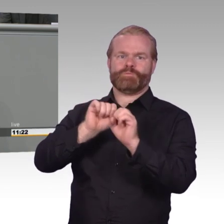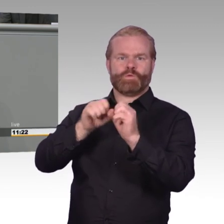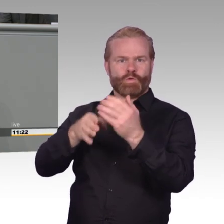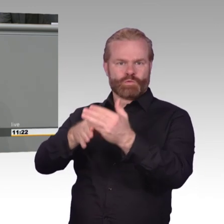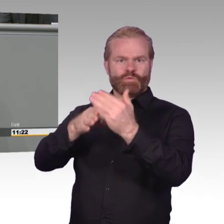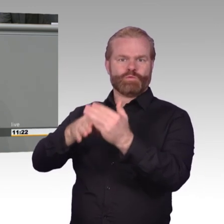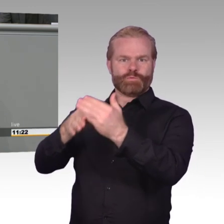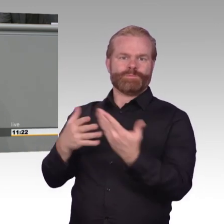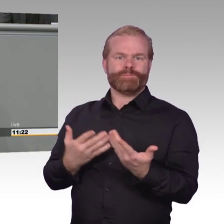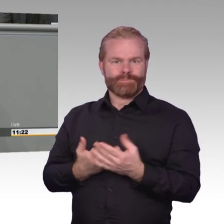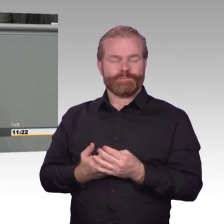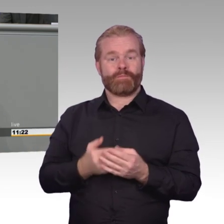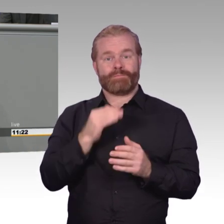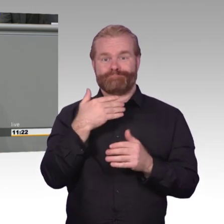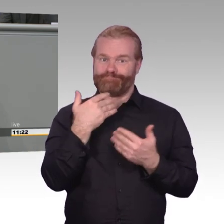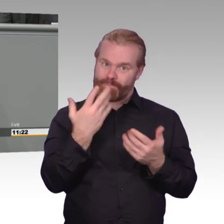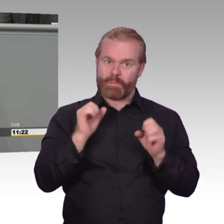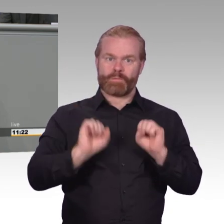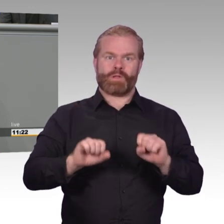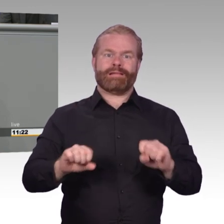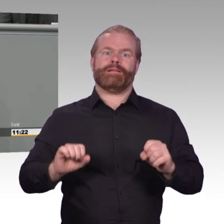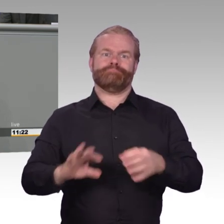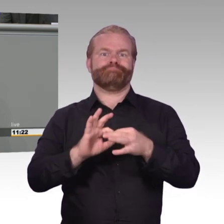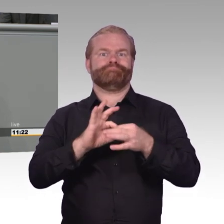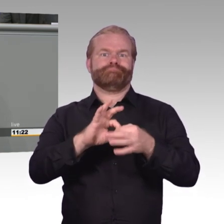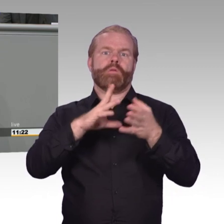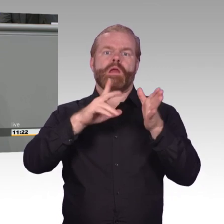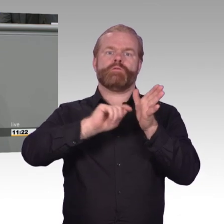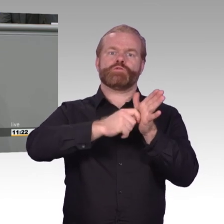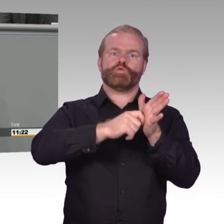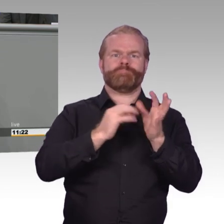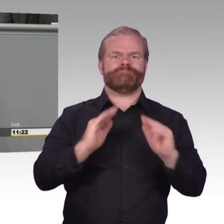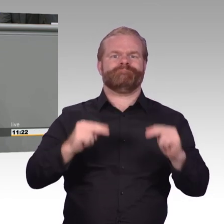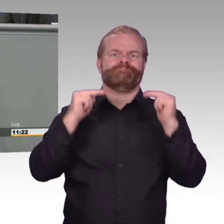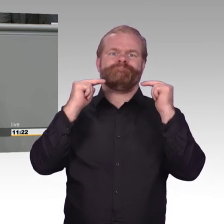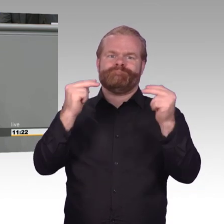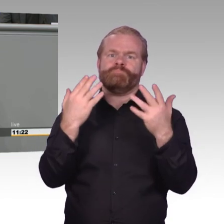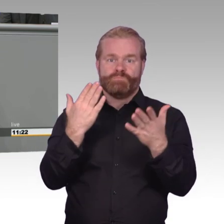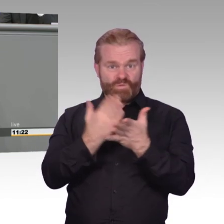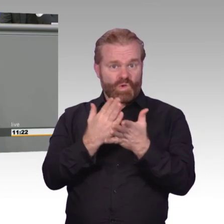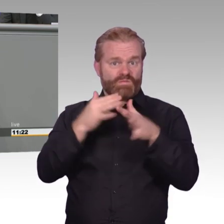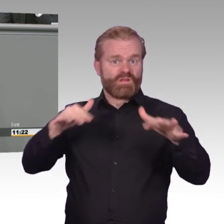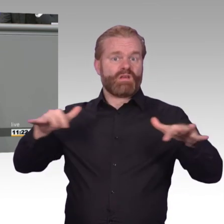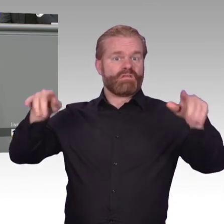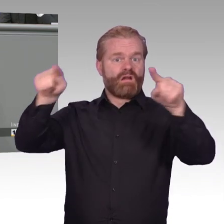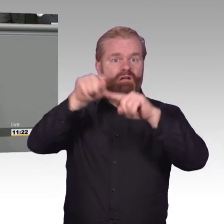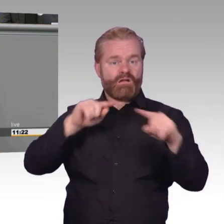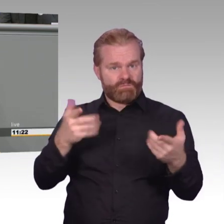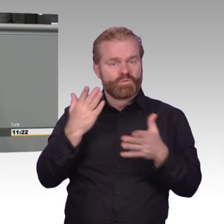Verschlüsselungssystemen und hier hakt es. Hier muss mehr passieren. Wir brauchen eine digitale Aufklärung. Wir brauchen den mündigen